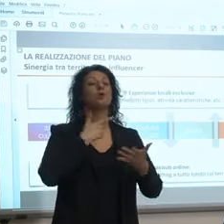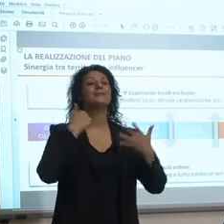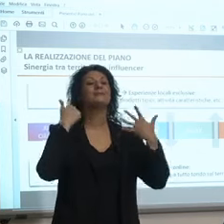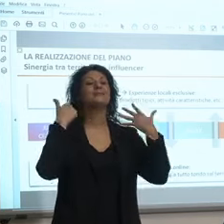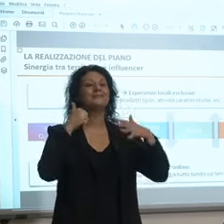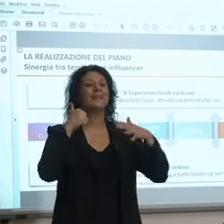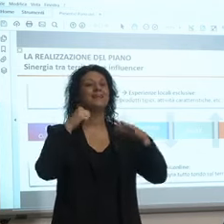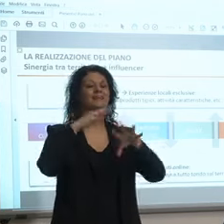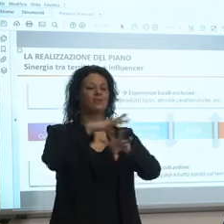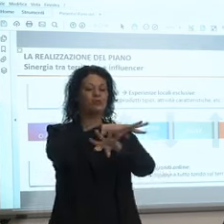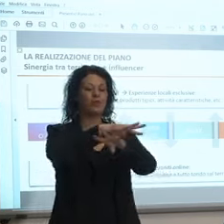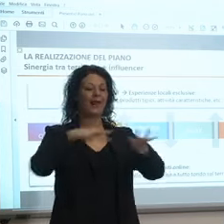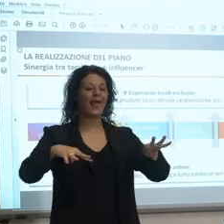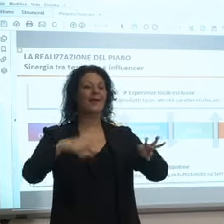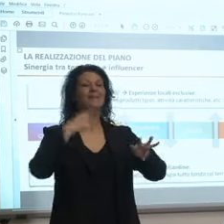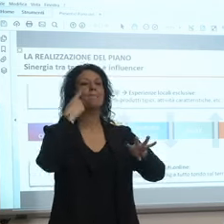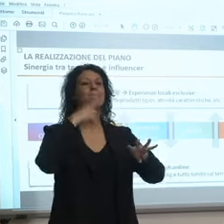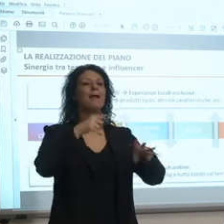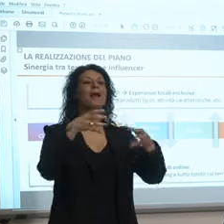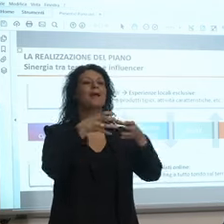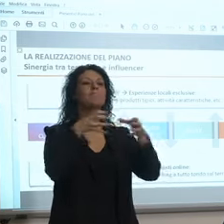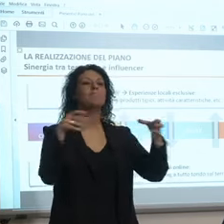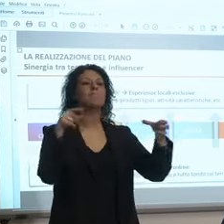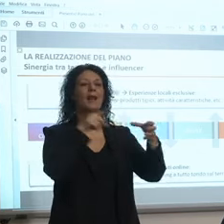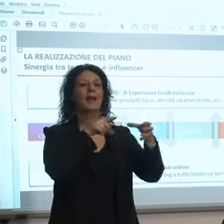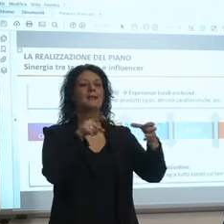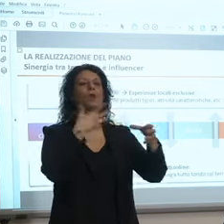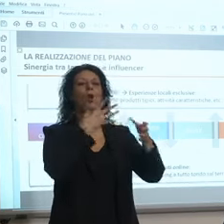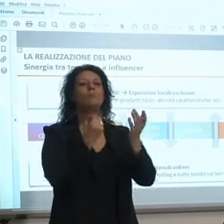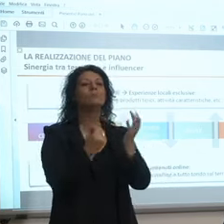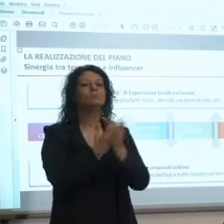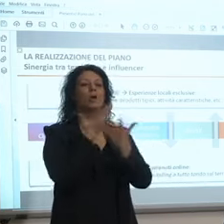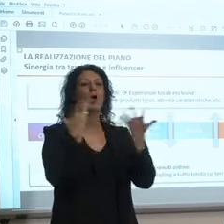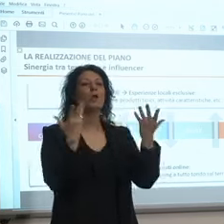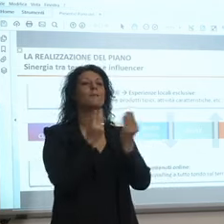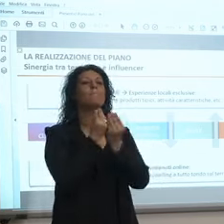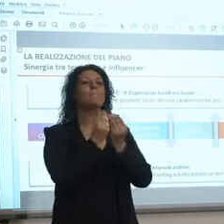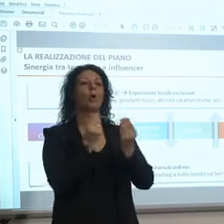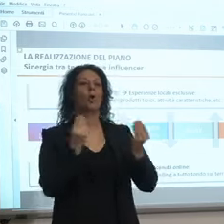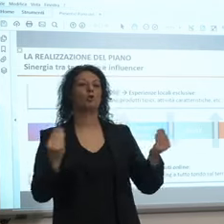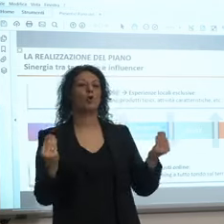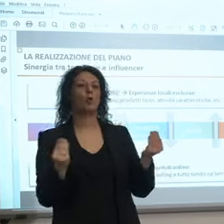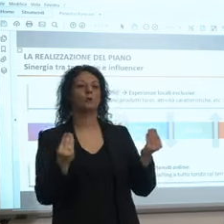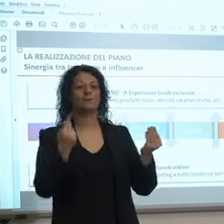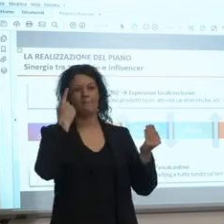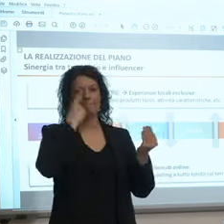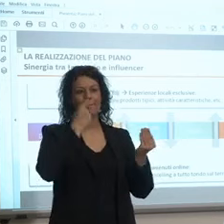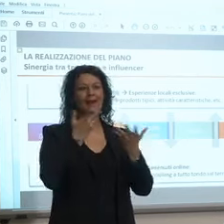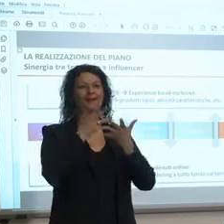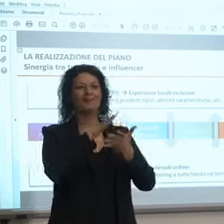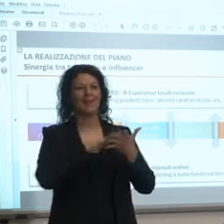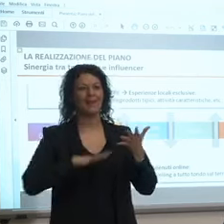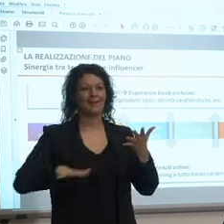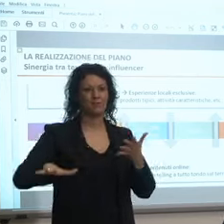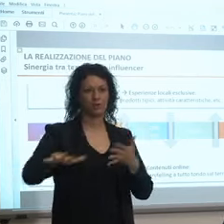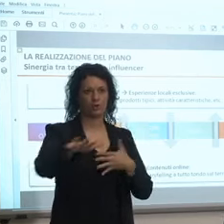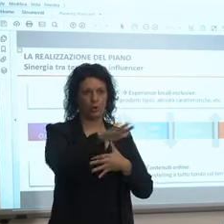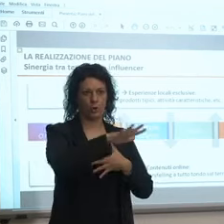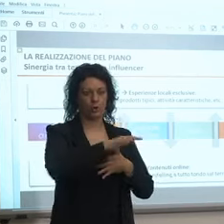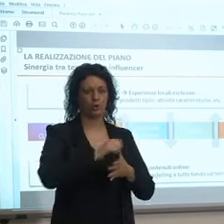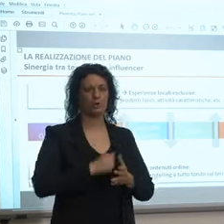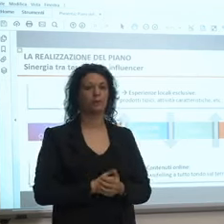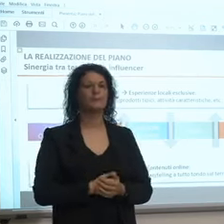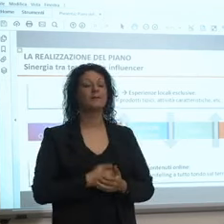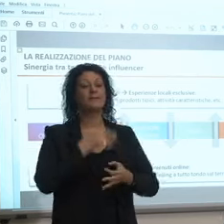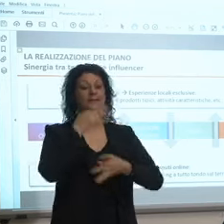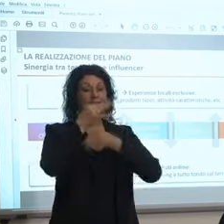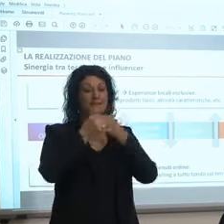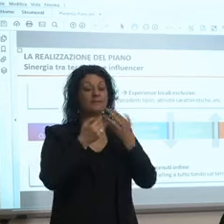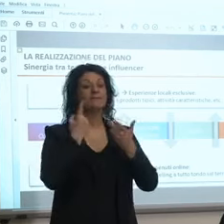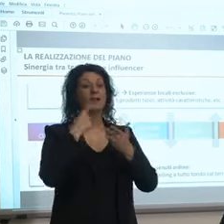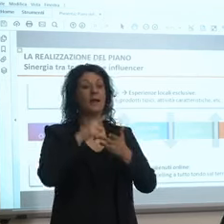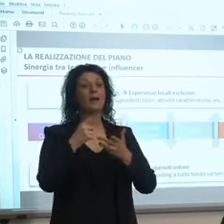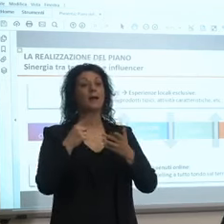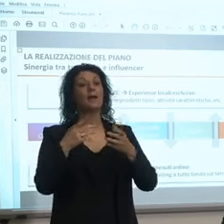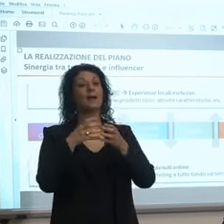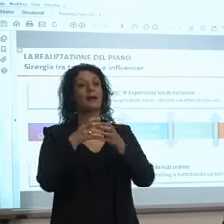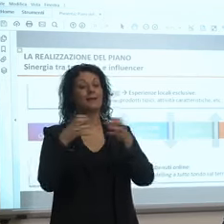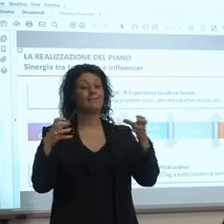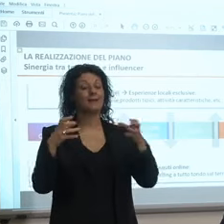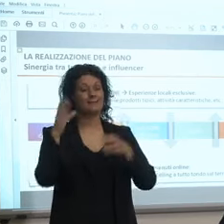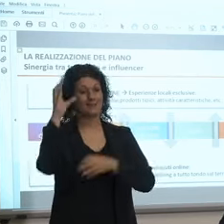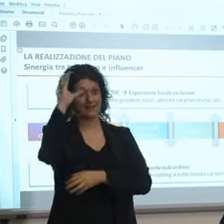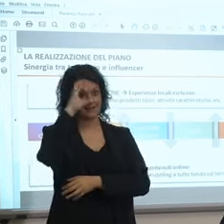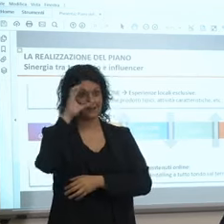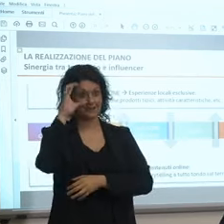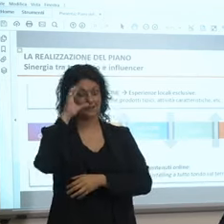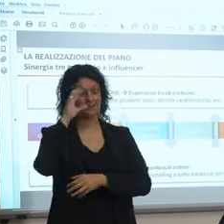prodotti sul territorio quindi li abbiamo già l'importante è che il territorio consorzi di promozione turistica reti di impresa ci dicano